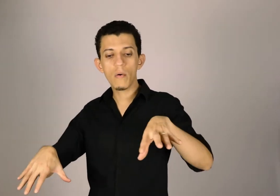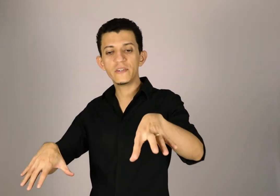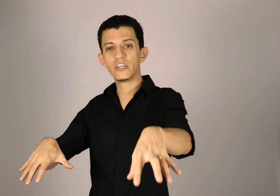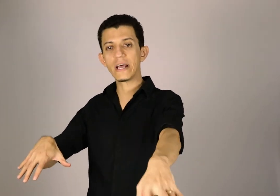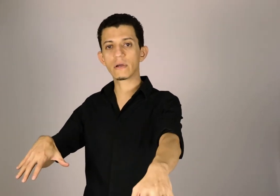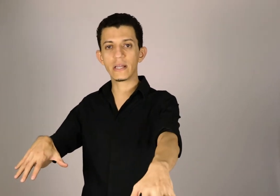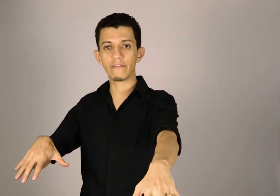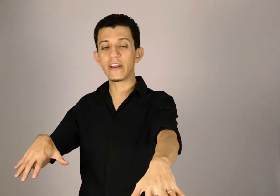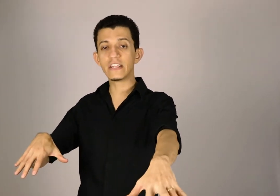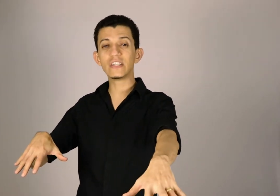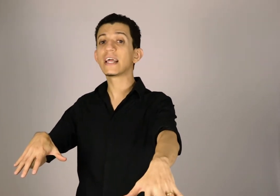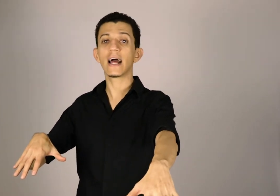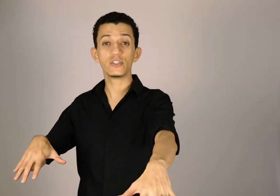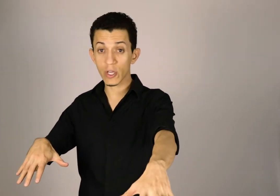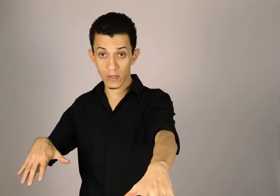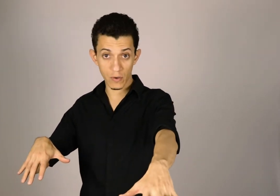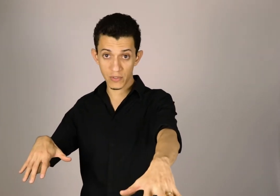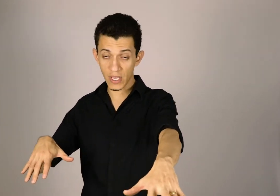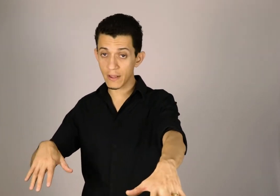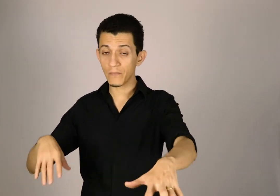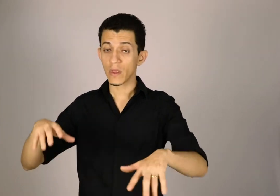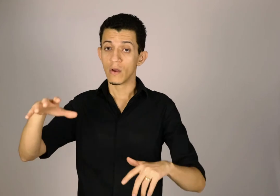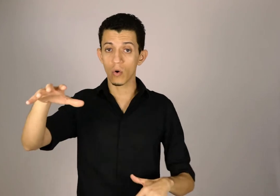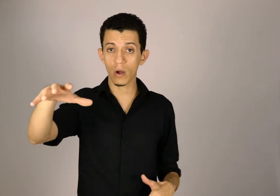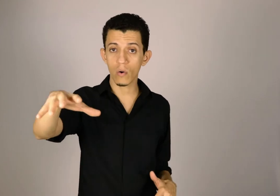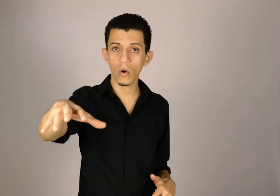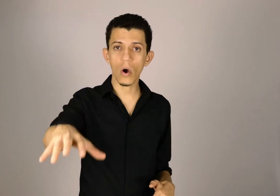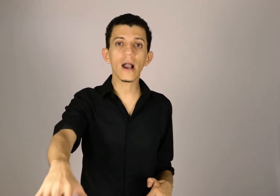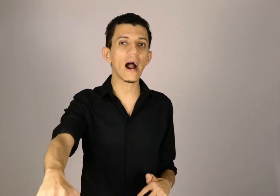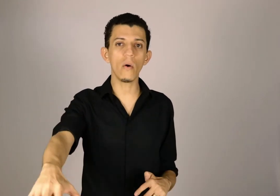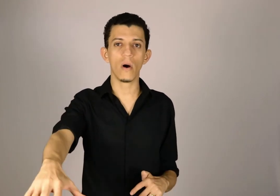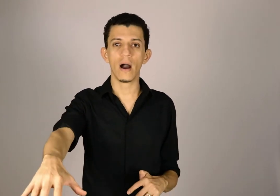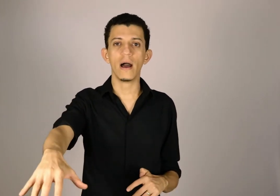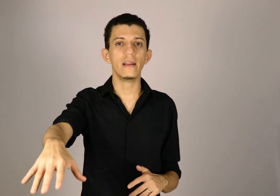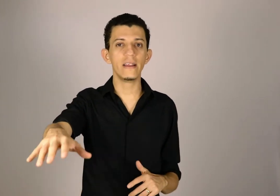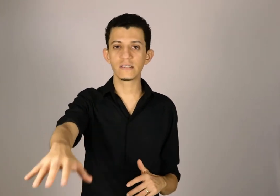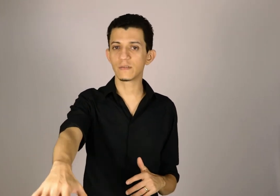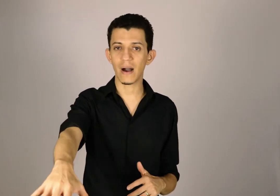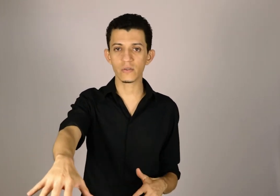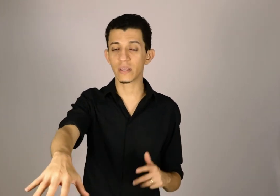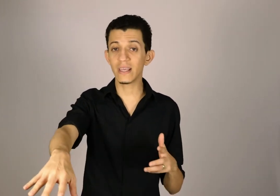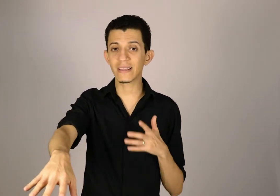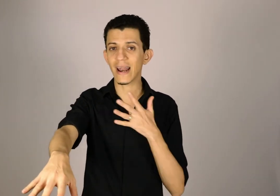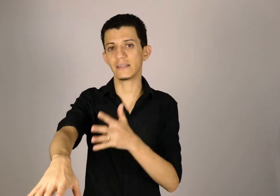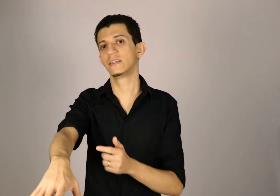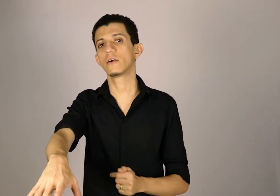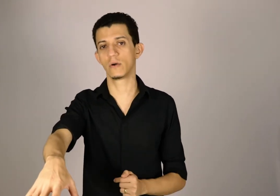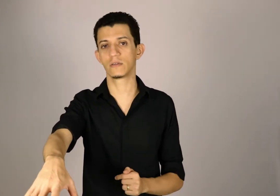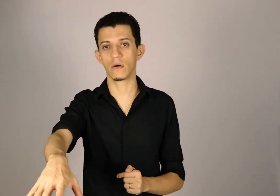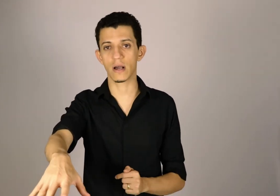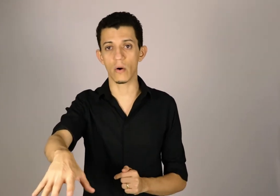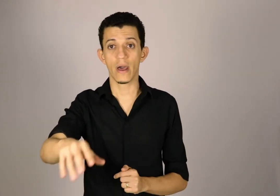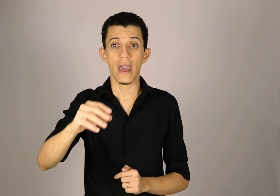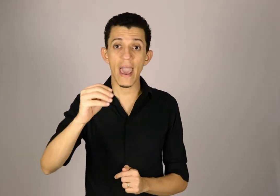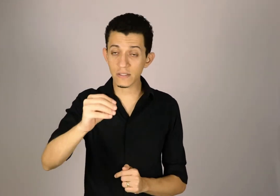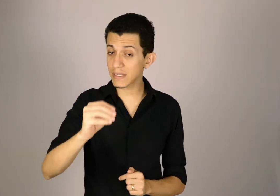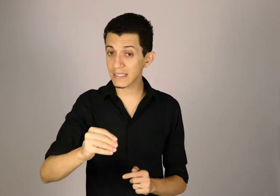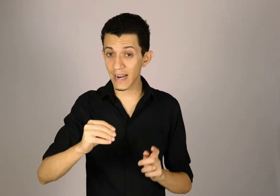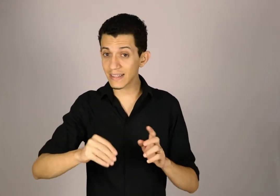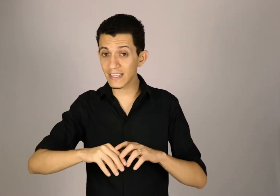objeto aqui na frente, interagir com esse objeto, colocar um local nesse espaço aqui, interagir com esse local. Essa é uma das características